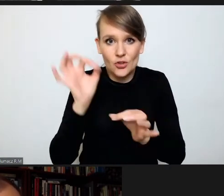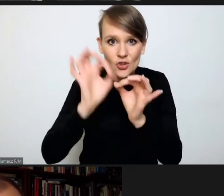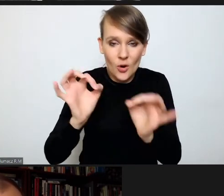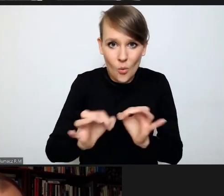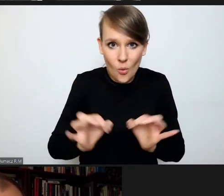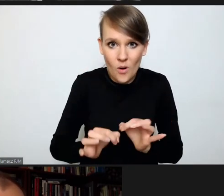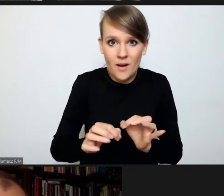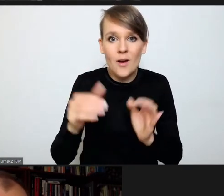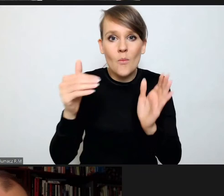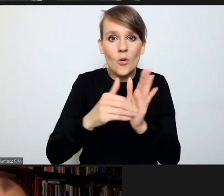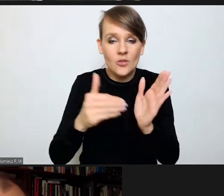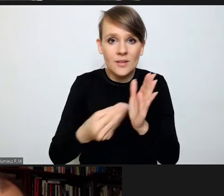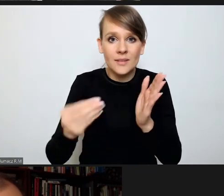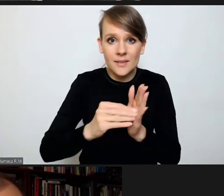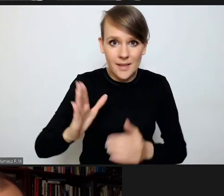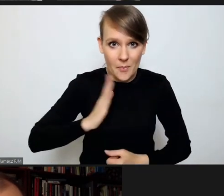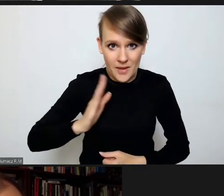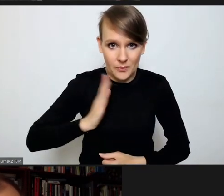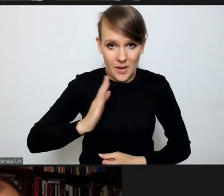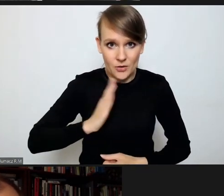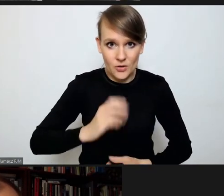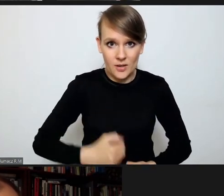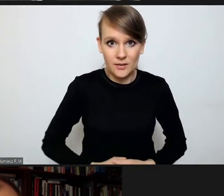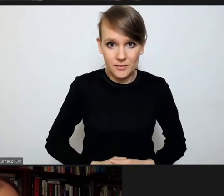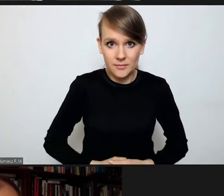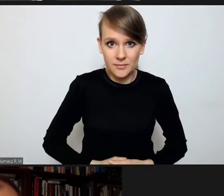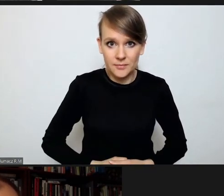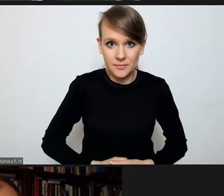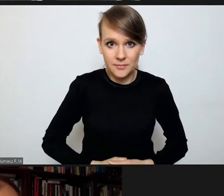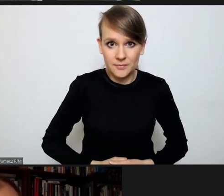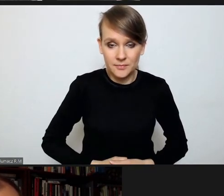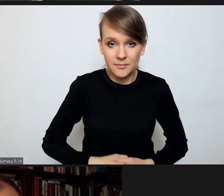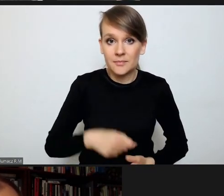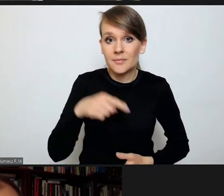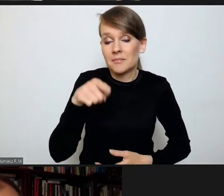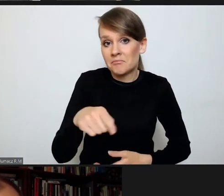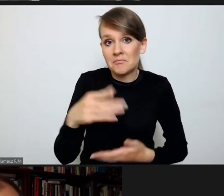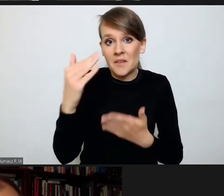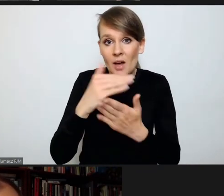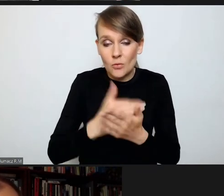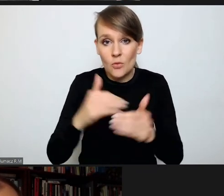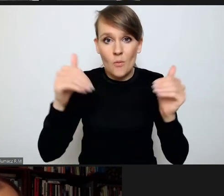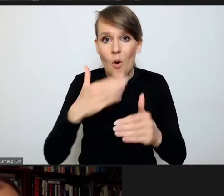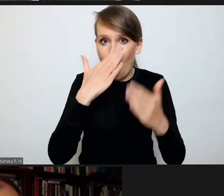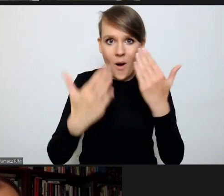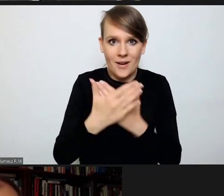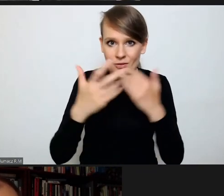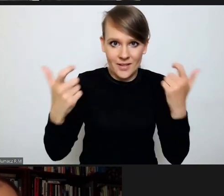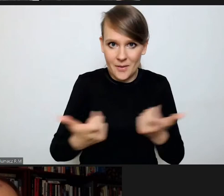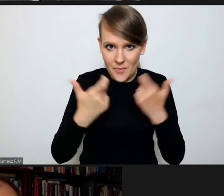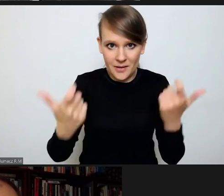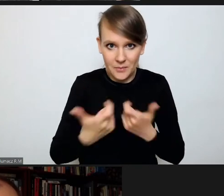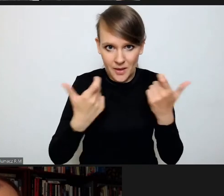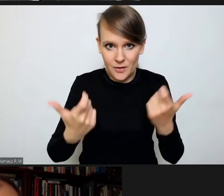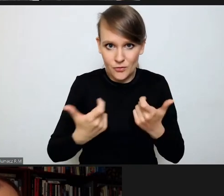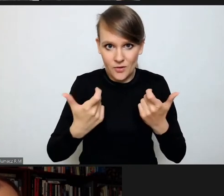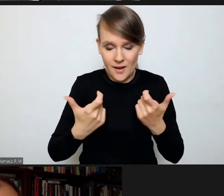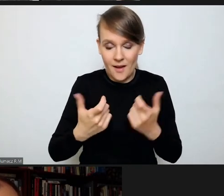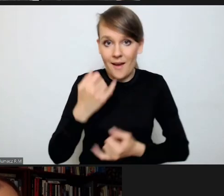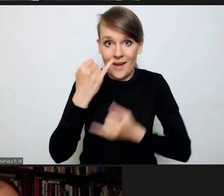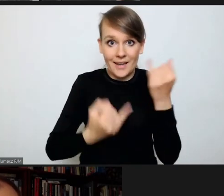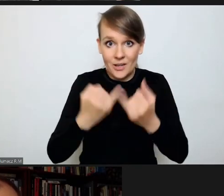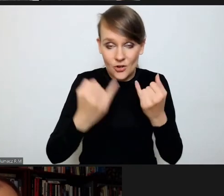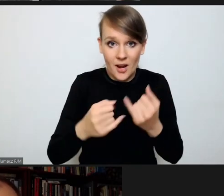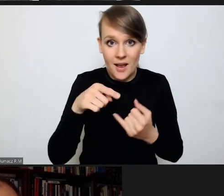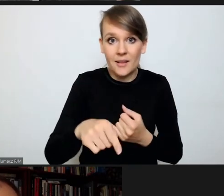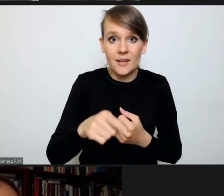Wymaga pewnych zabezpieczeń, bo ona w pewnych warunkach może okazać się niebezpieczna, jeżeli on się